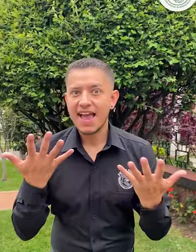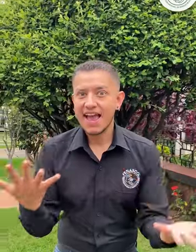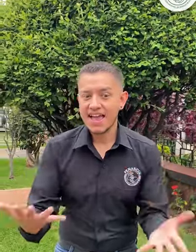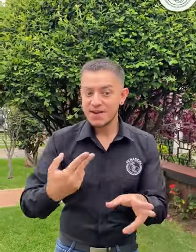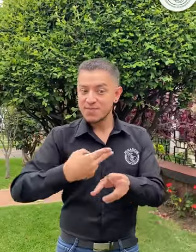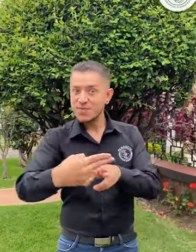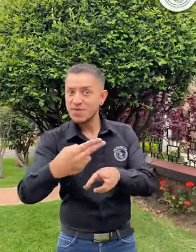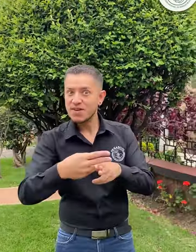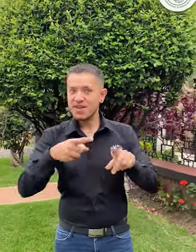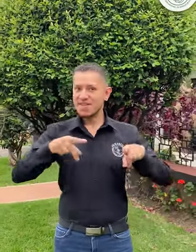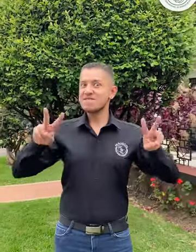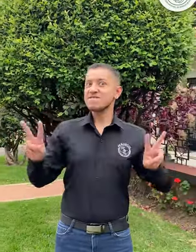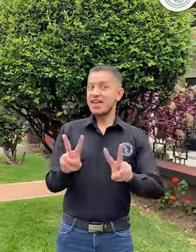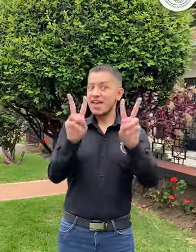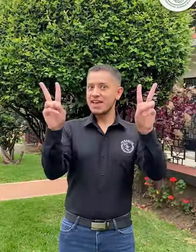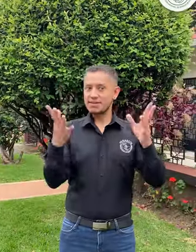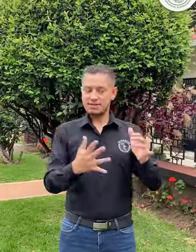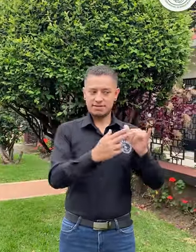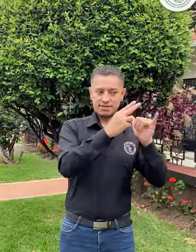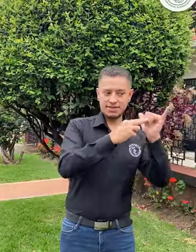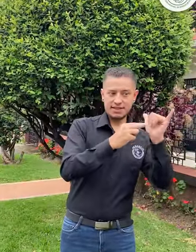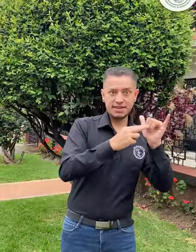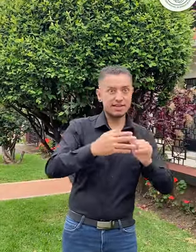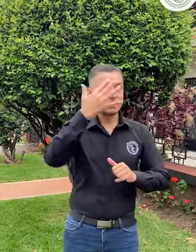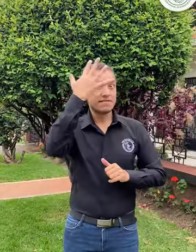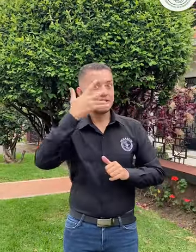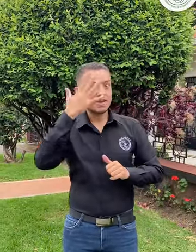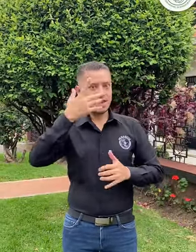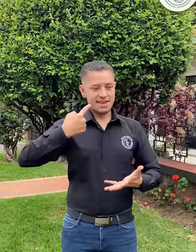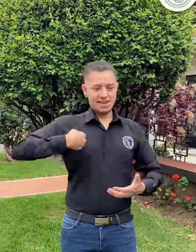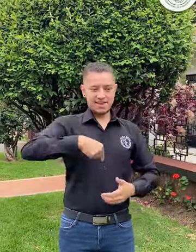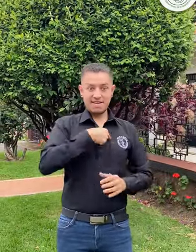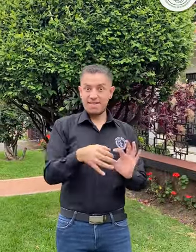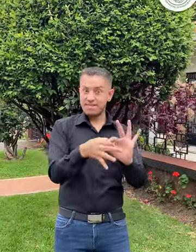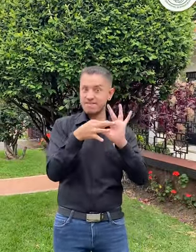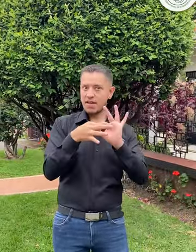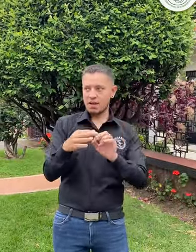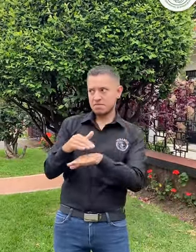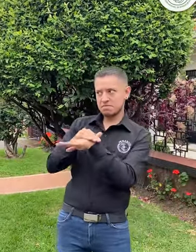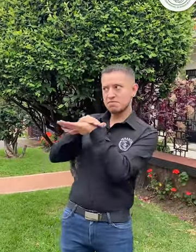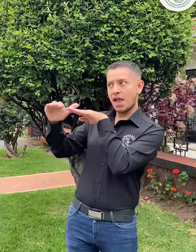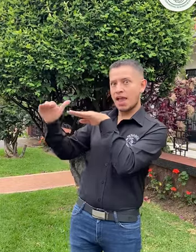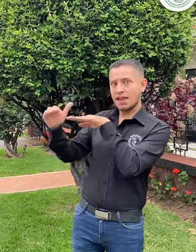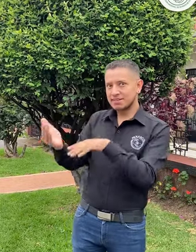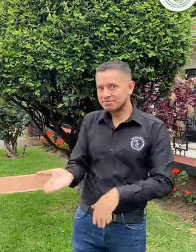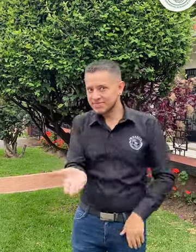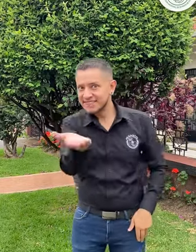Esta transmisión será por el Facebook y el YouTube de FENASCOL. Mira los invitados que tendremos.